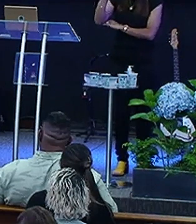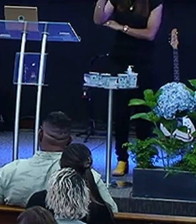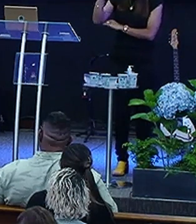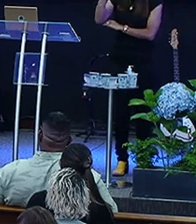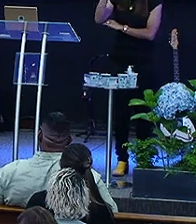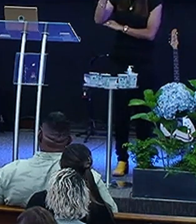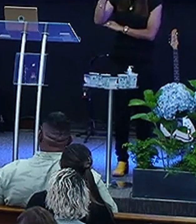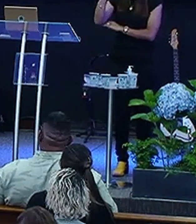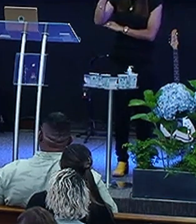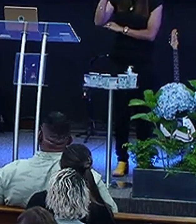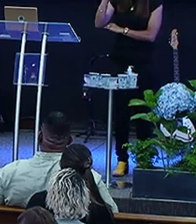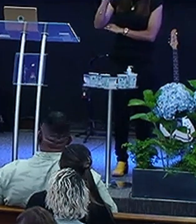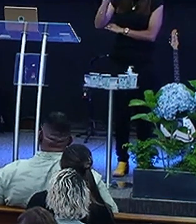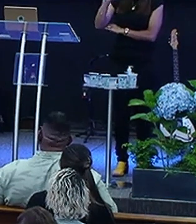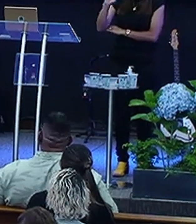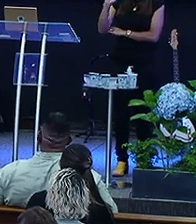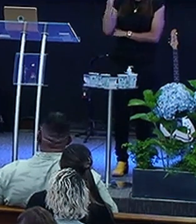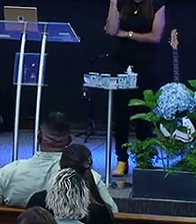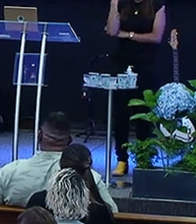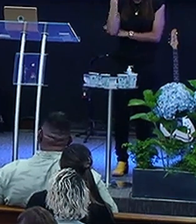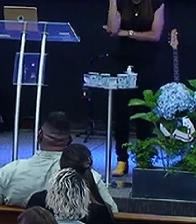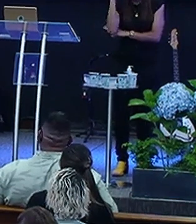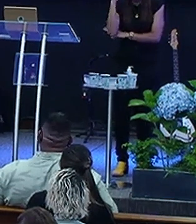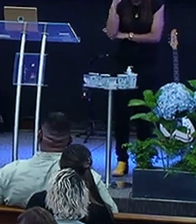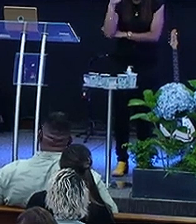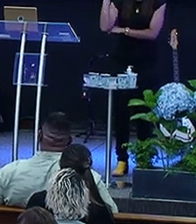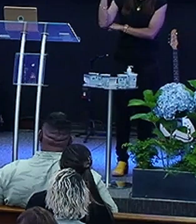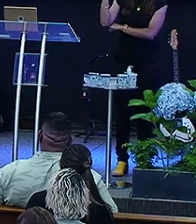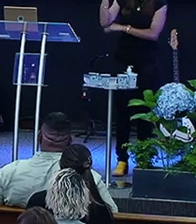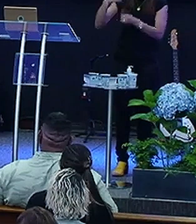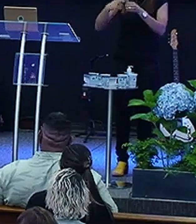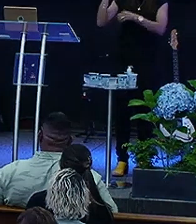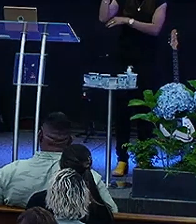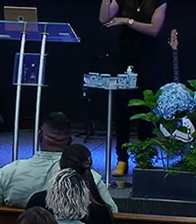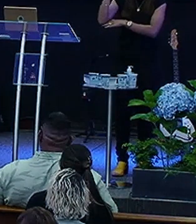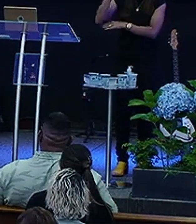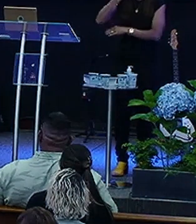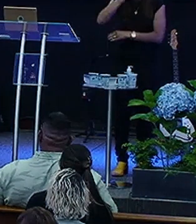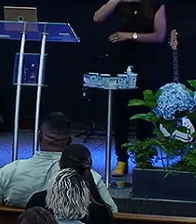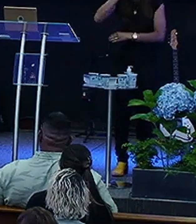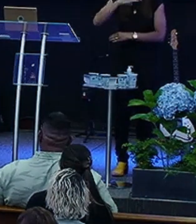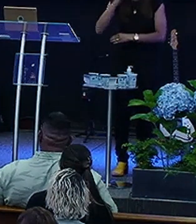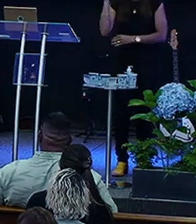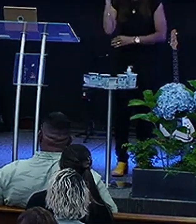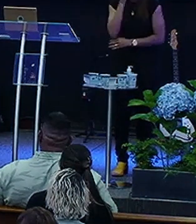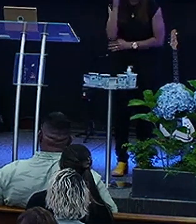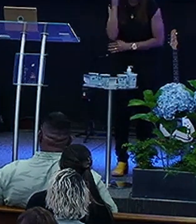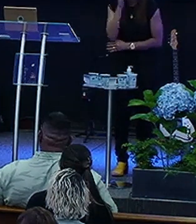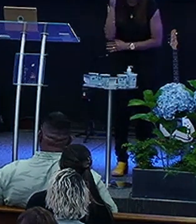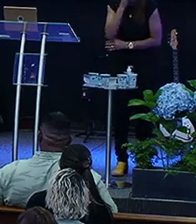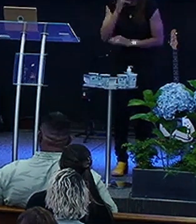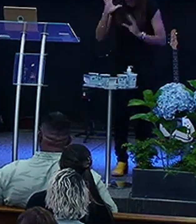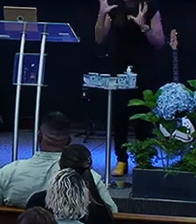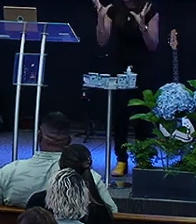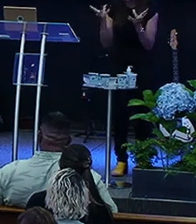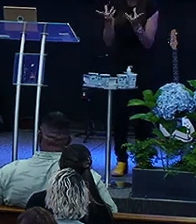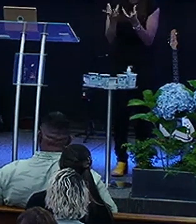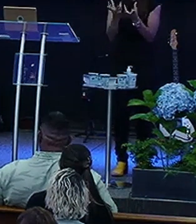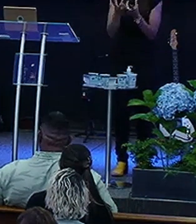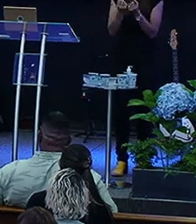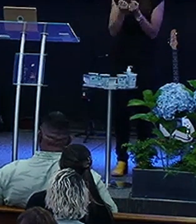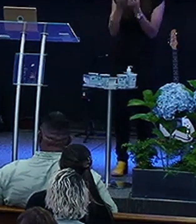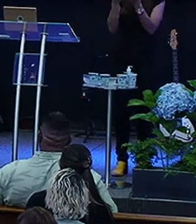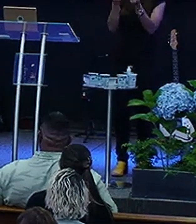Da Bolívia Num fruto Delicioso Um fruto Que é Um espetáculo Dá